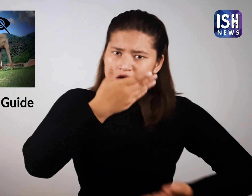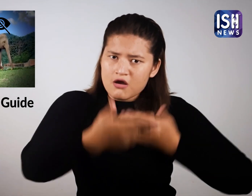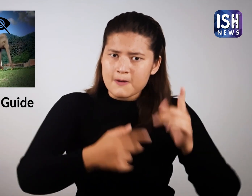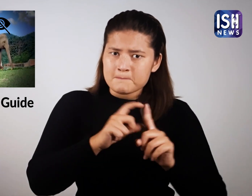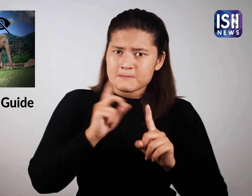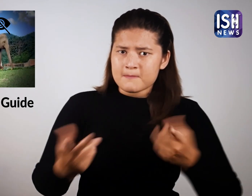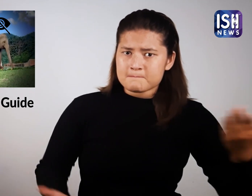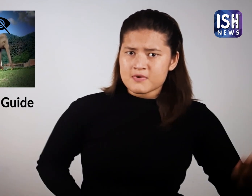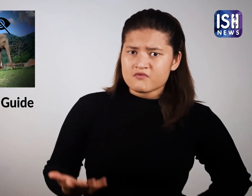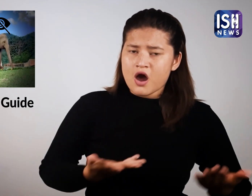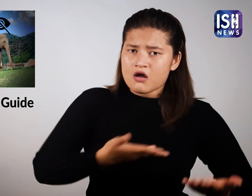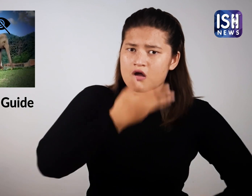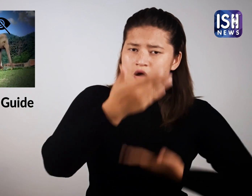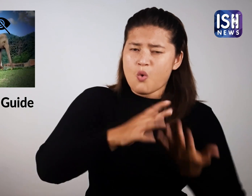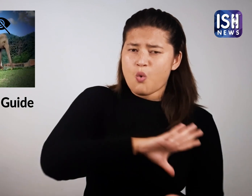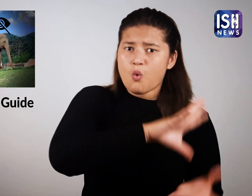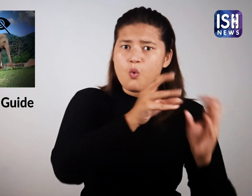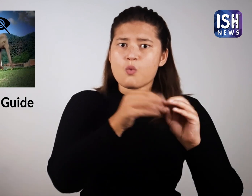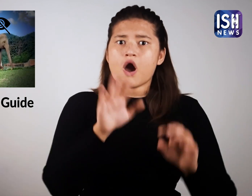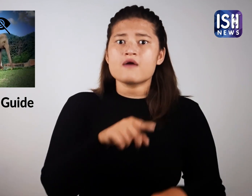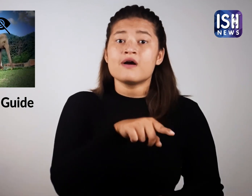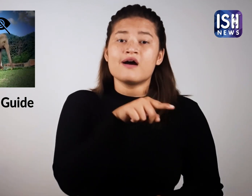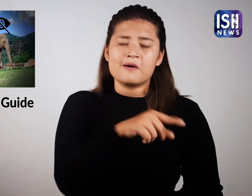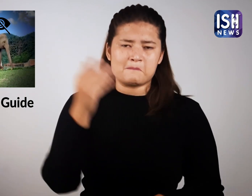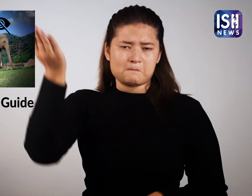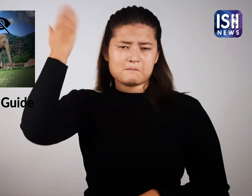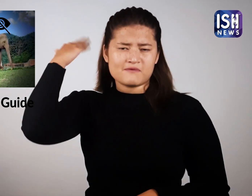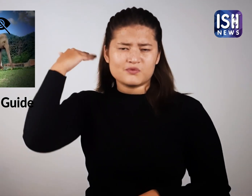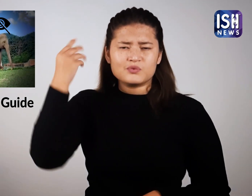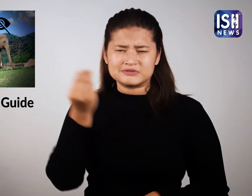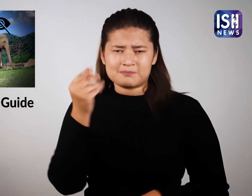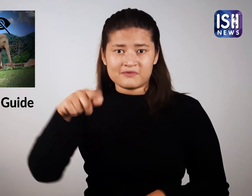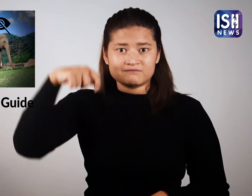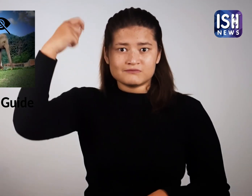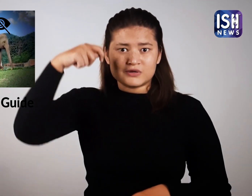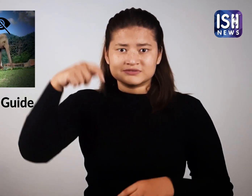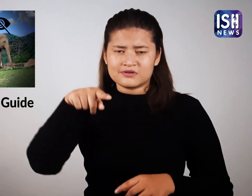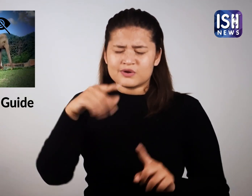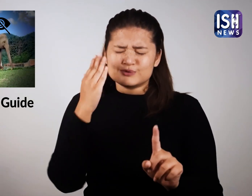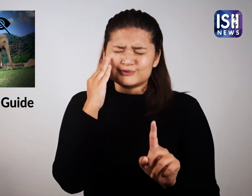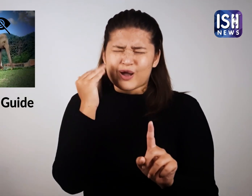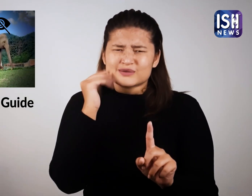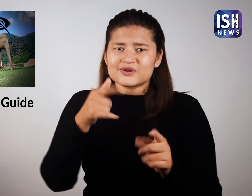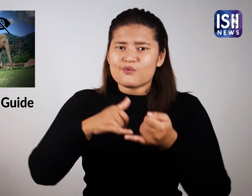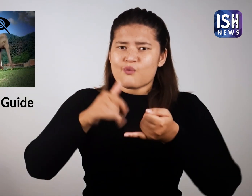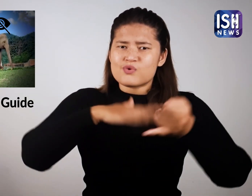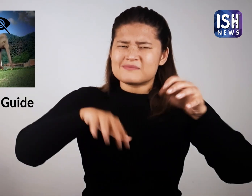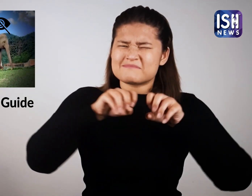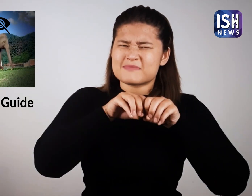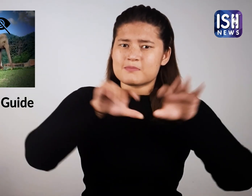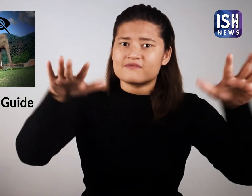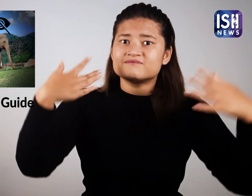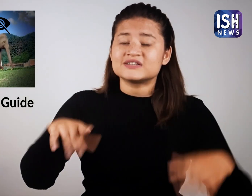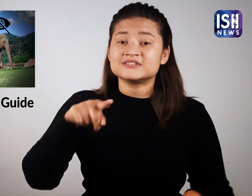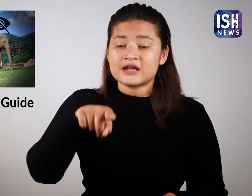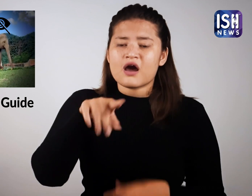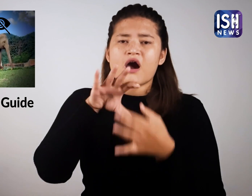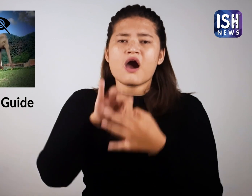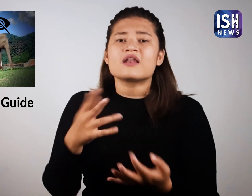साथ खेलती है, उन्हें सिष्टाचार आदी सिखाती है। हाल ही में एक हाती के बच्चे का एक बेहत प्यारा वीडियो सोशल मीडिया पर वाइरल